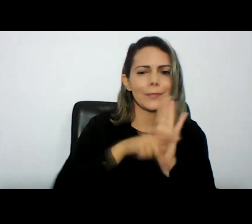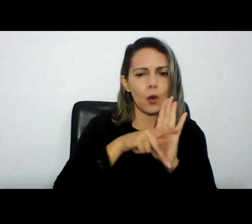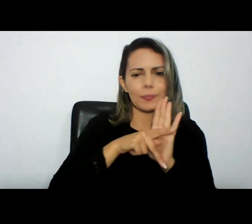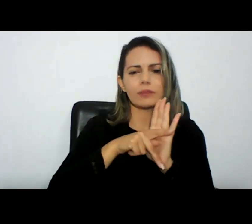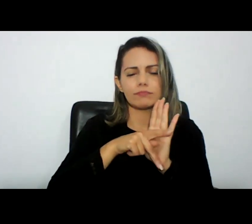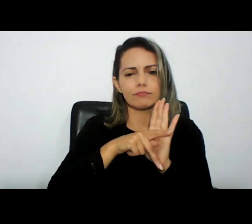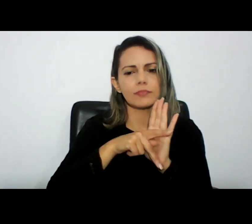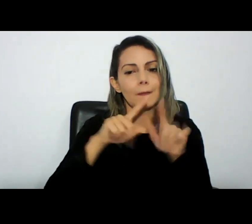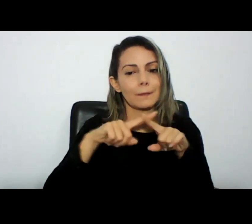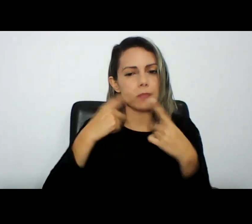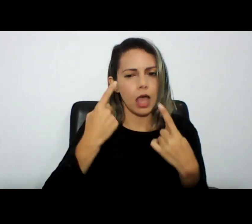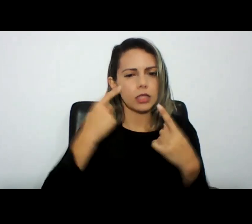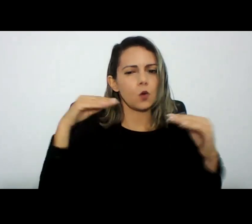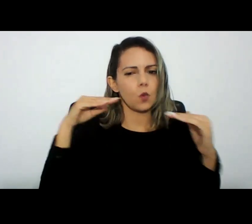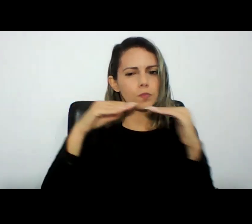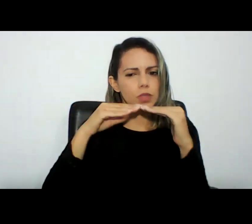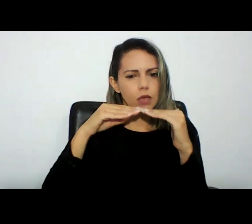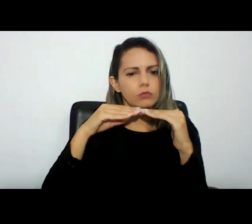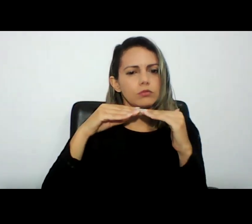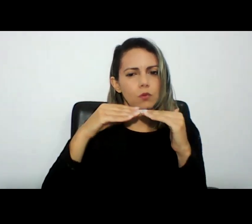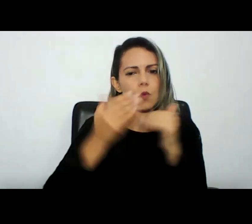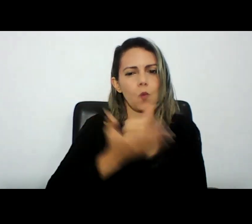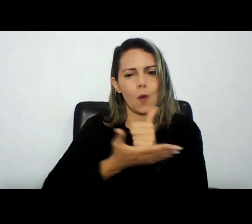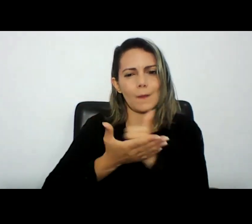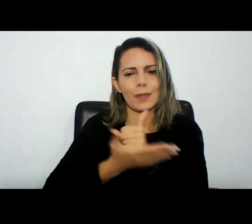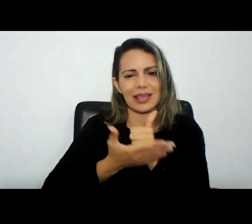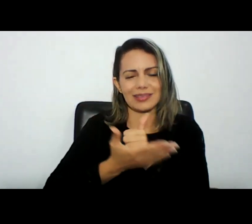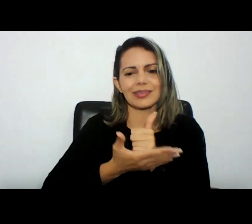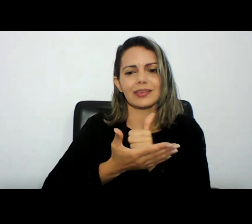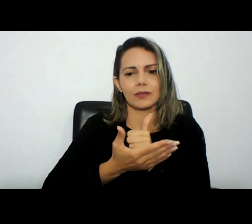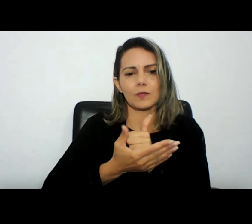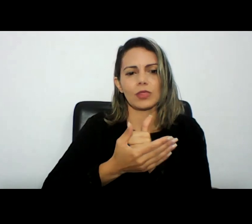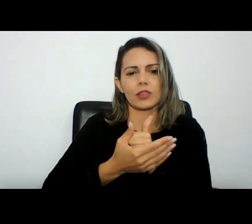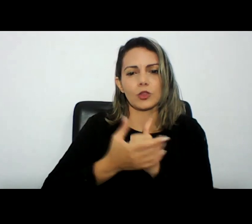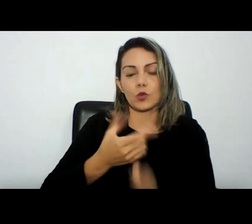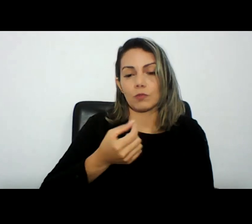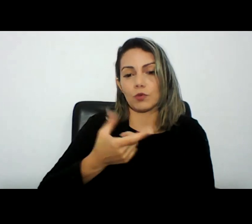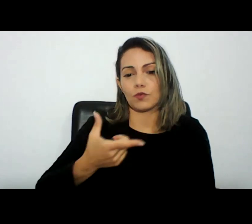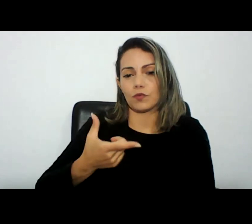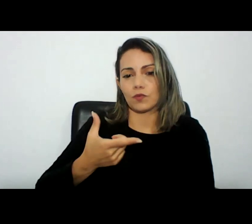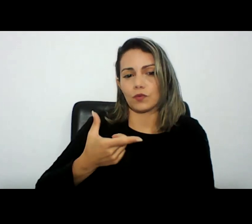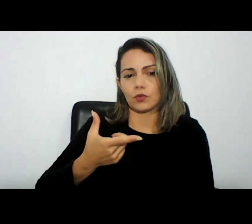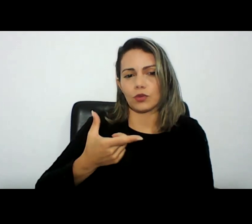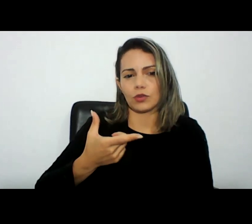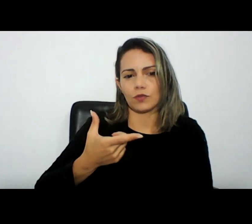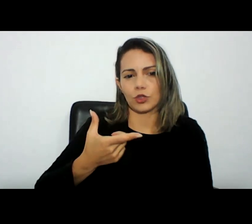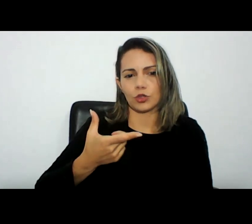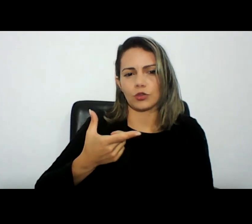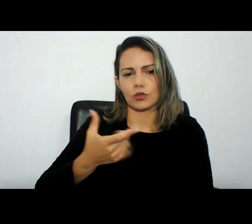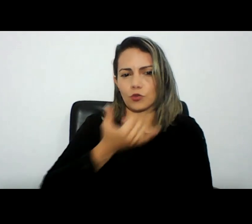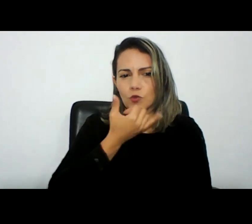princípios gerais da convenção de Budapest de 2001 Portugal por exemplo editou a sua lei de cybercrimes